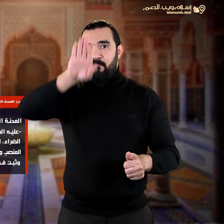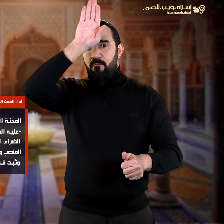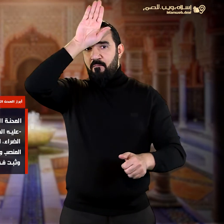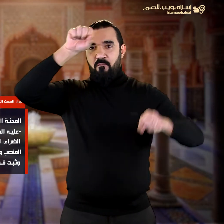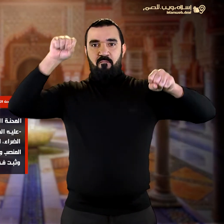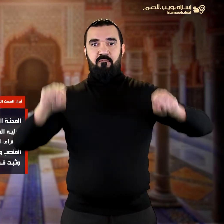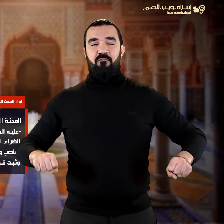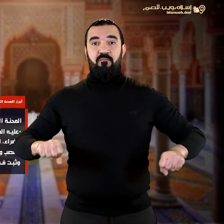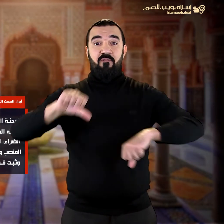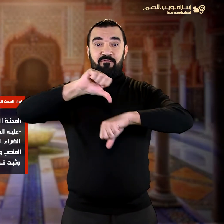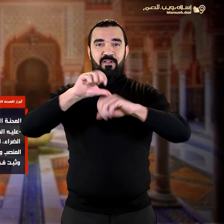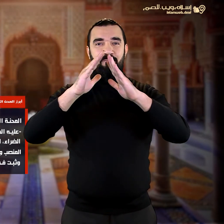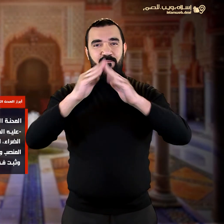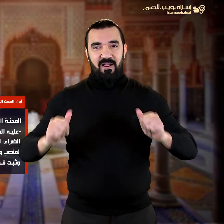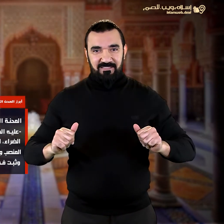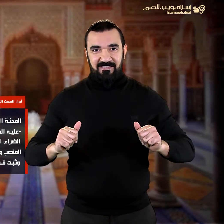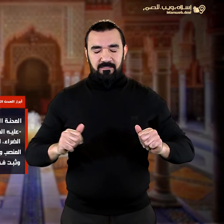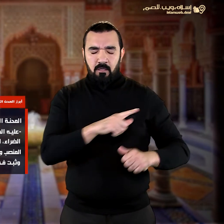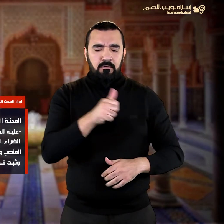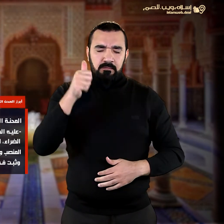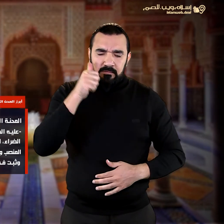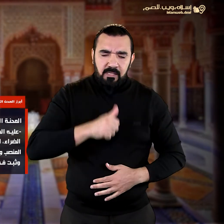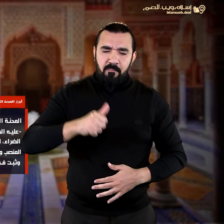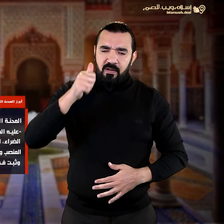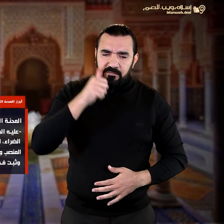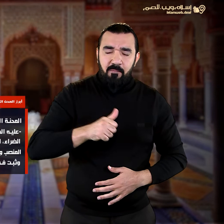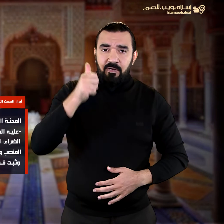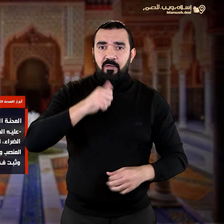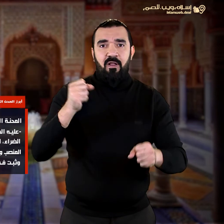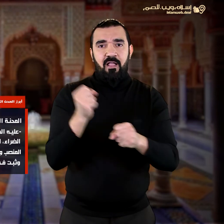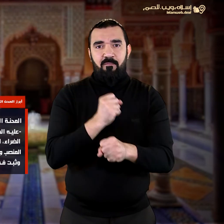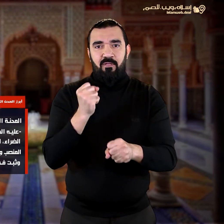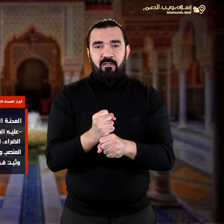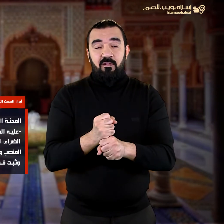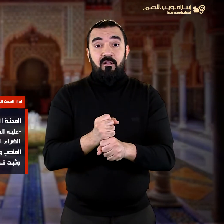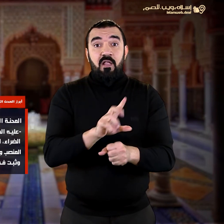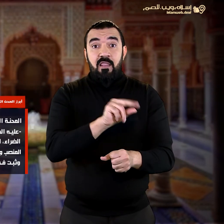وصمد يوسف عليه السلام فكانت محنة سراء